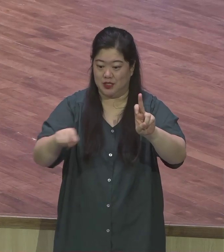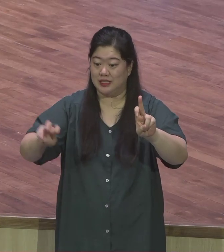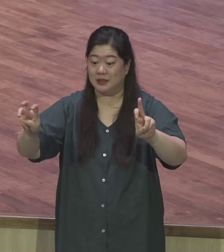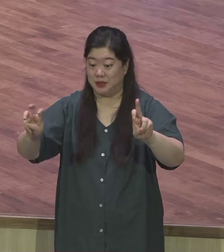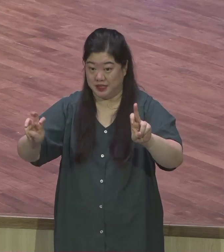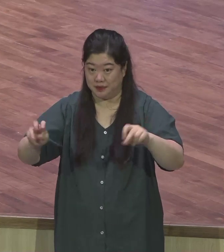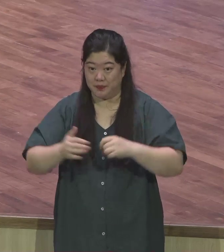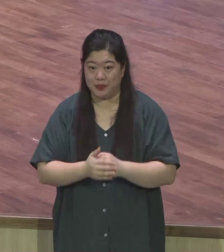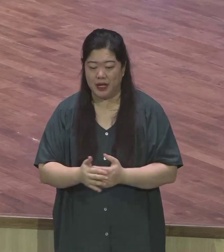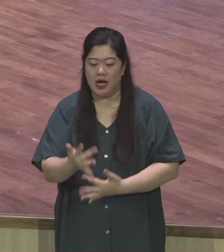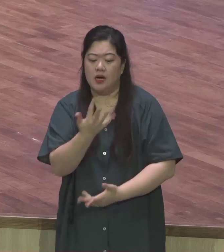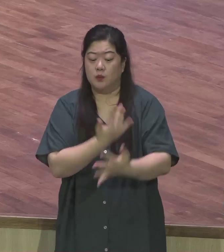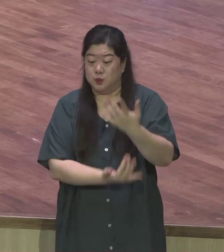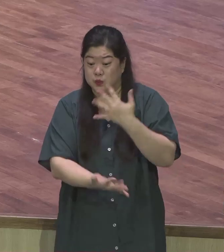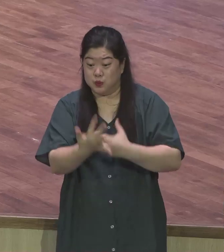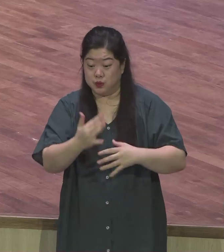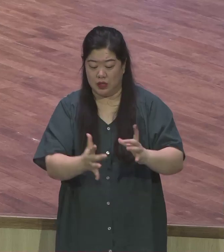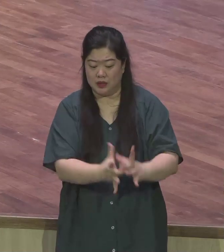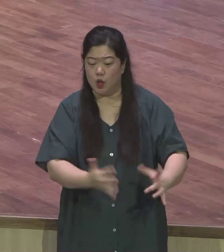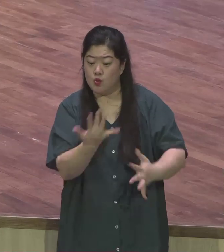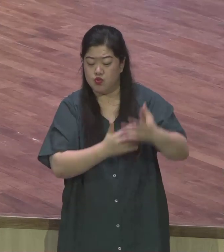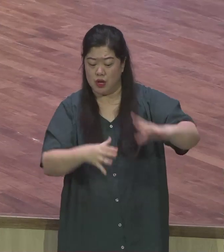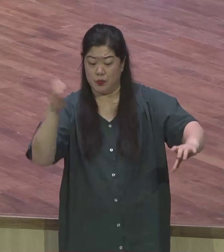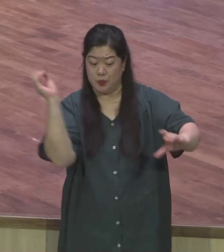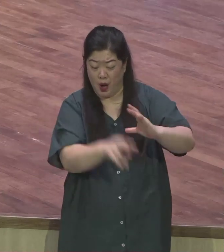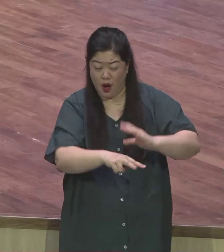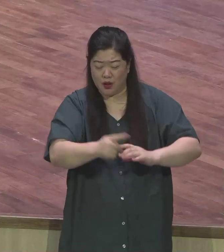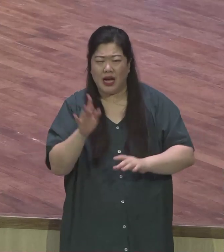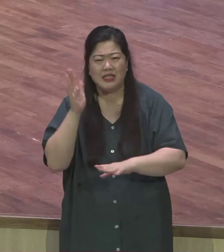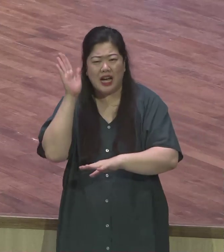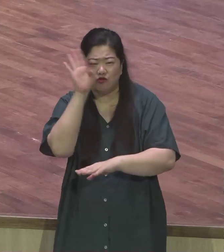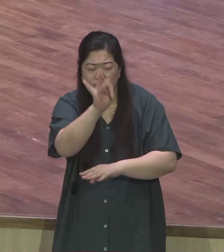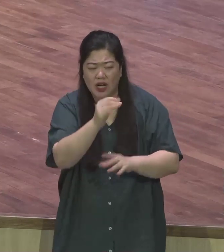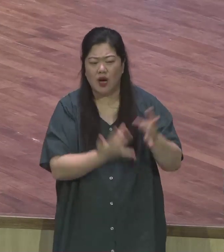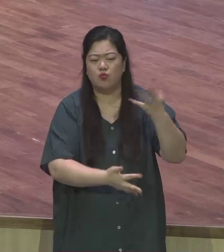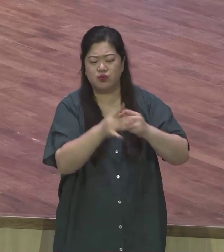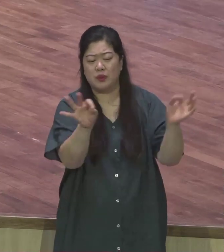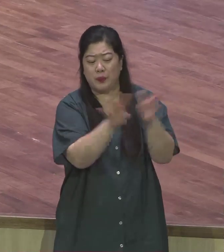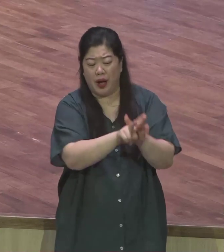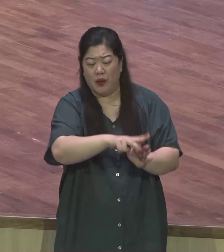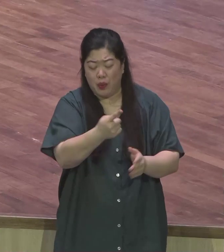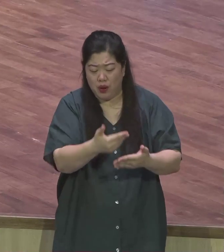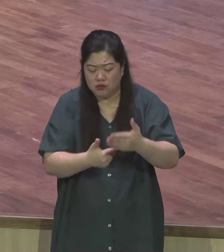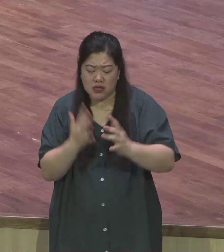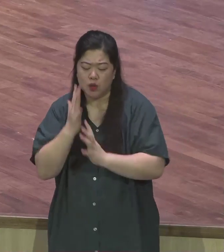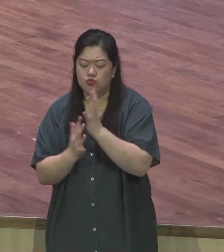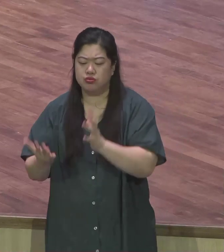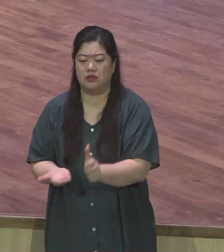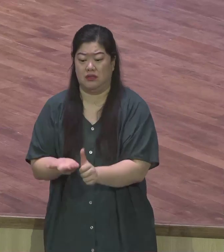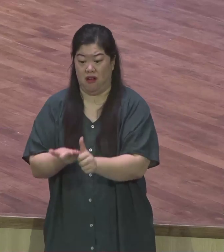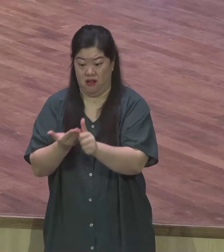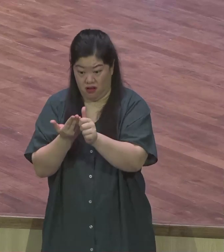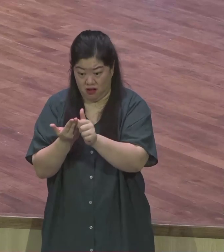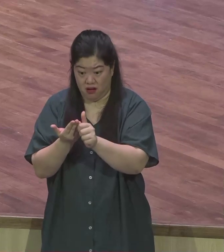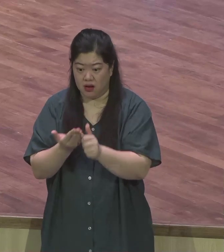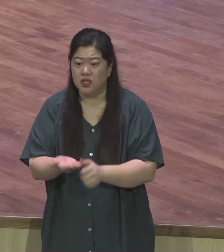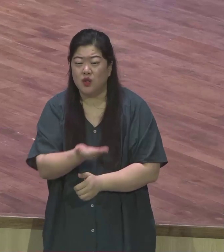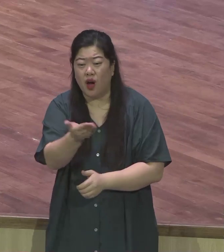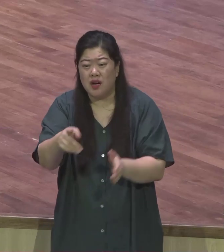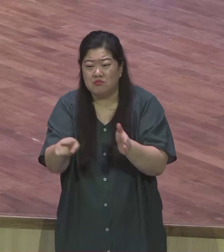던져지는 들풀도 하나님이 이렇게 입히시거든 하물며 너희일까 보냐 믿음이 작은 자들아 너희는 무엇을 먹을까